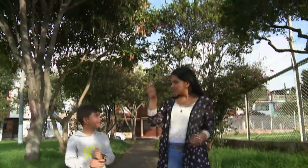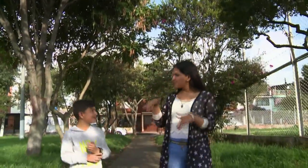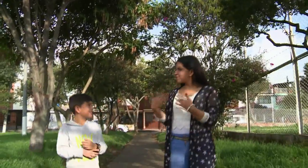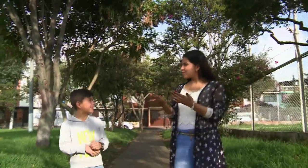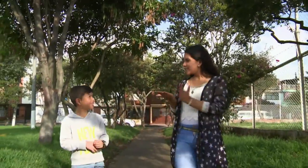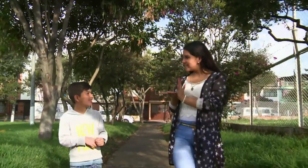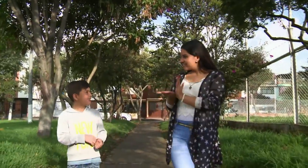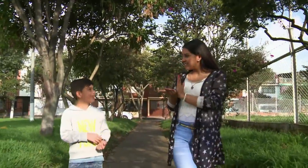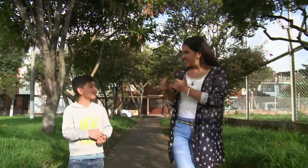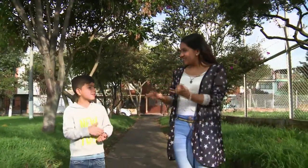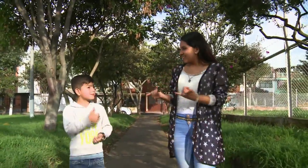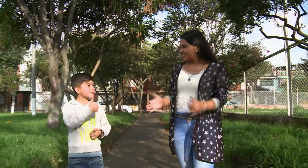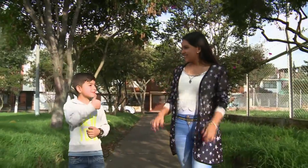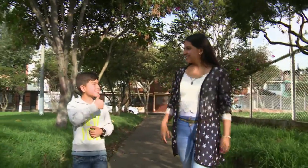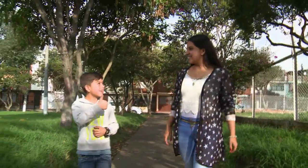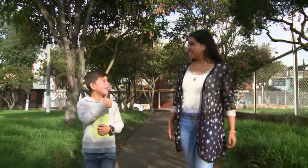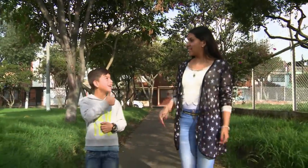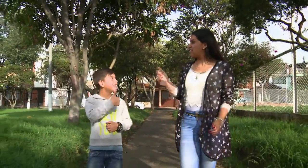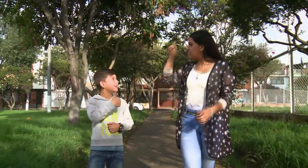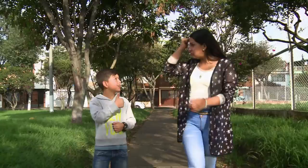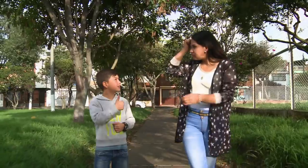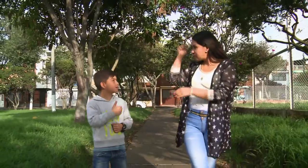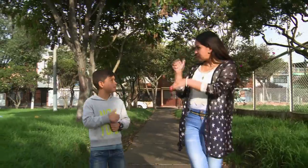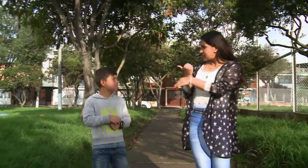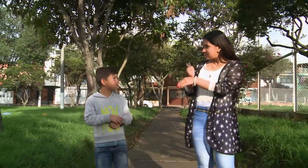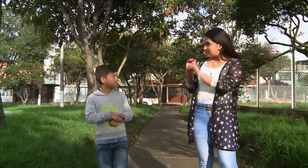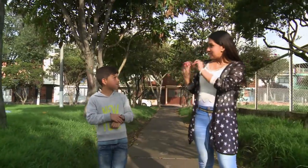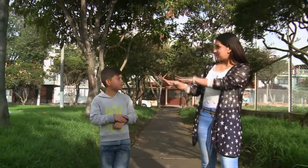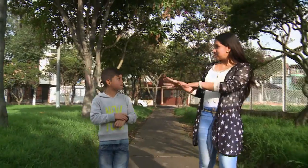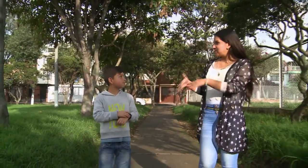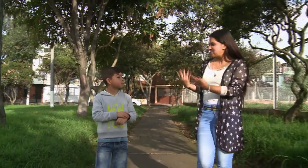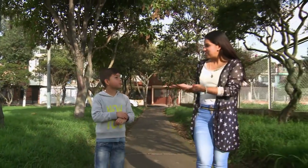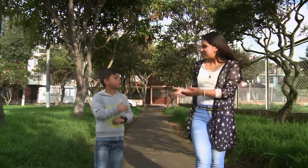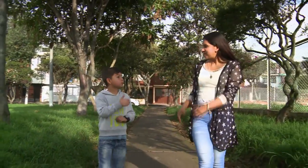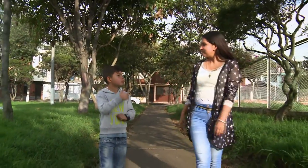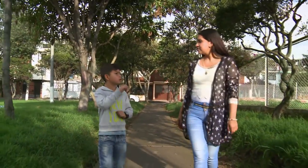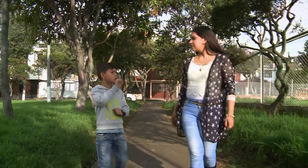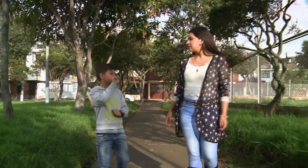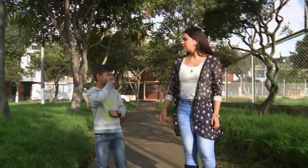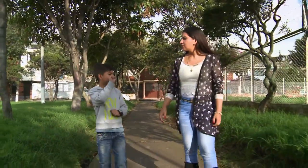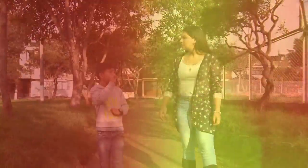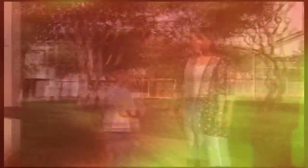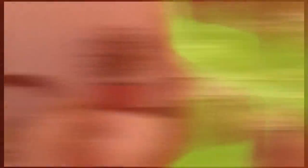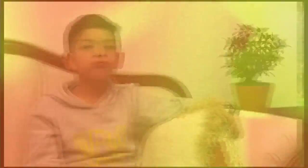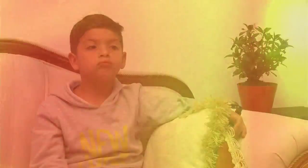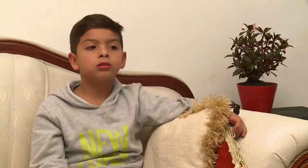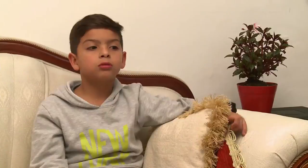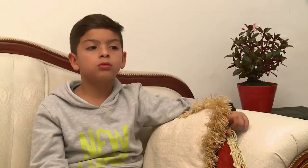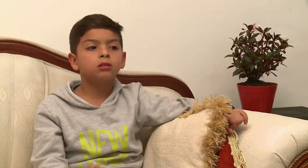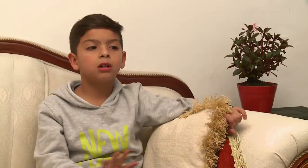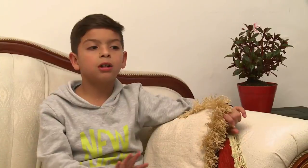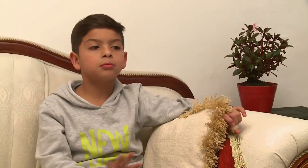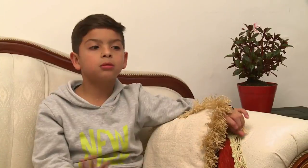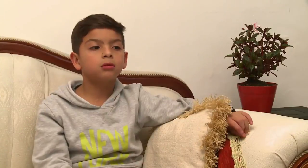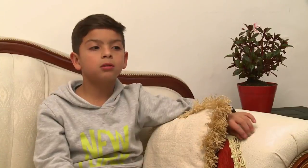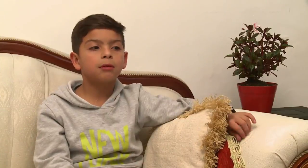Hola, soy Juan y tengo 8 años, mis papás no escuchan nada. No escuchan absolutamente